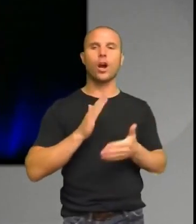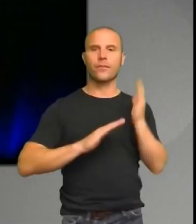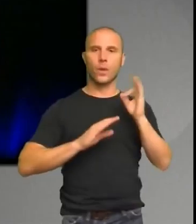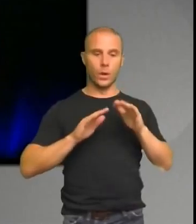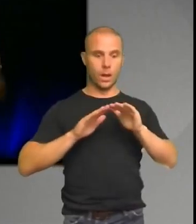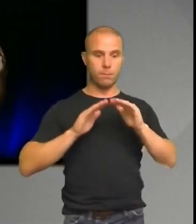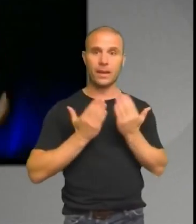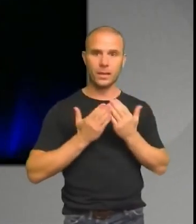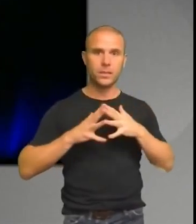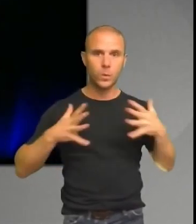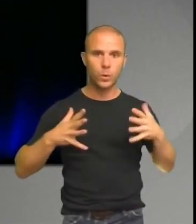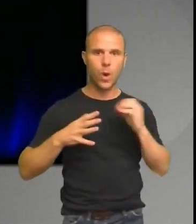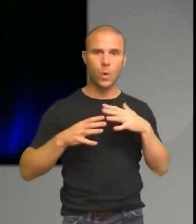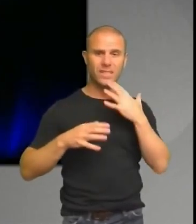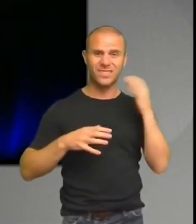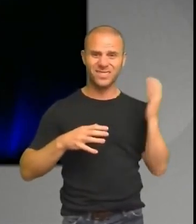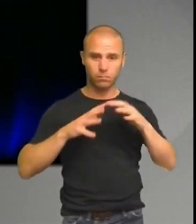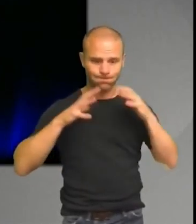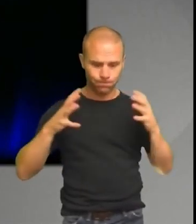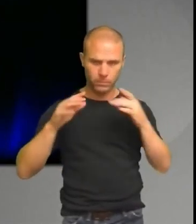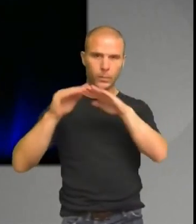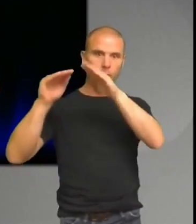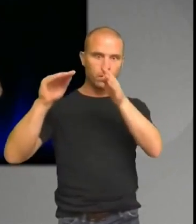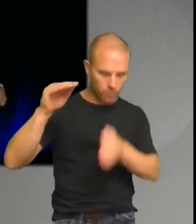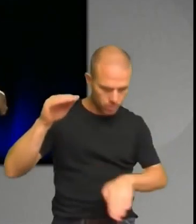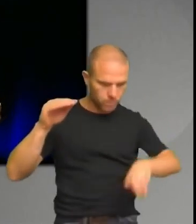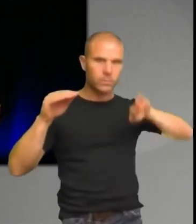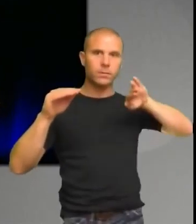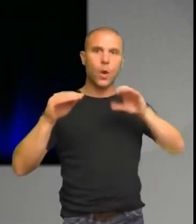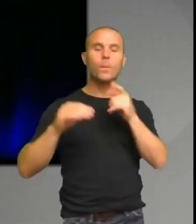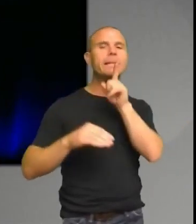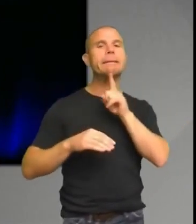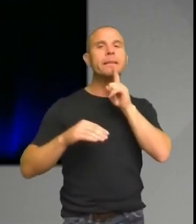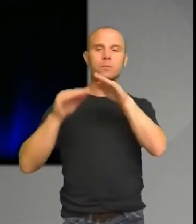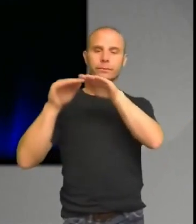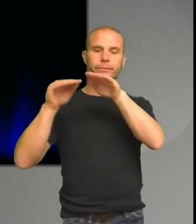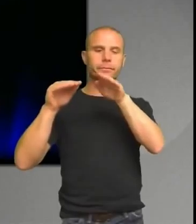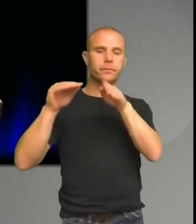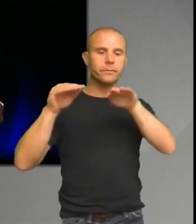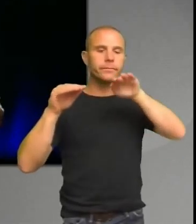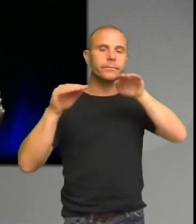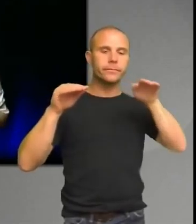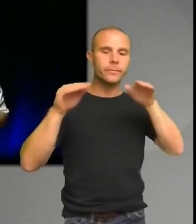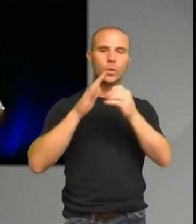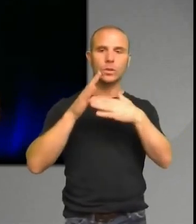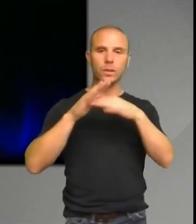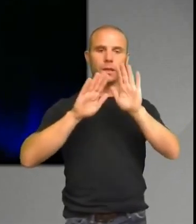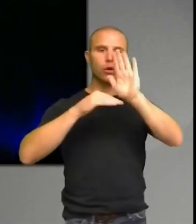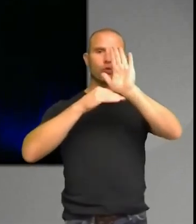så blir det väldigt djupt. Är planeten liten så blir det väldigt grunt för att den täcker väldigt lite ljus. Med här metoden kan man alltså